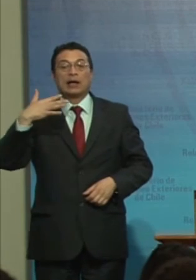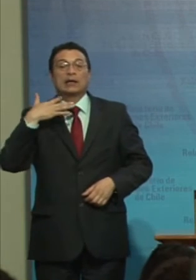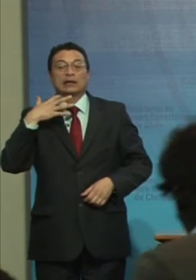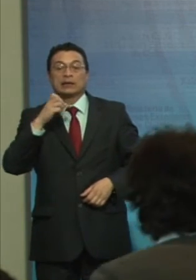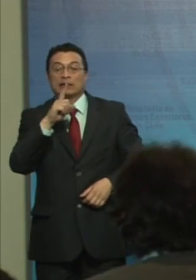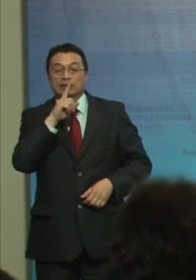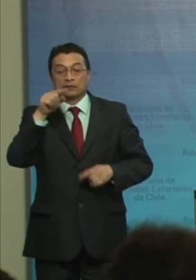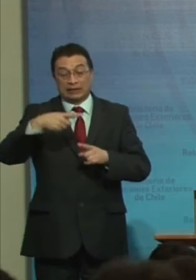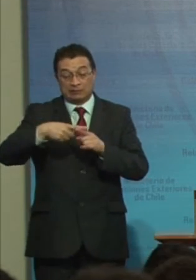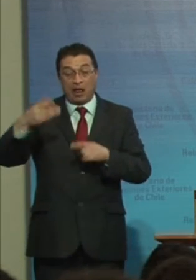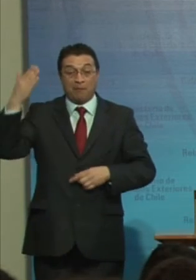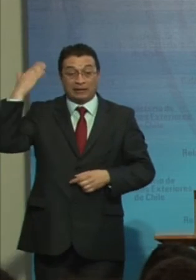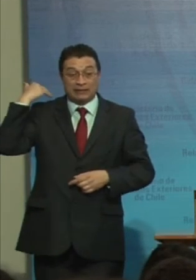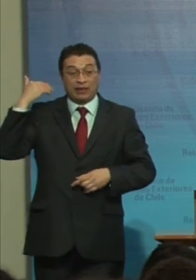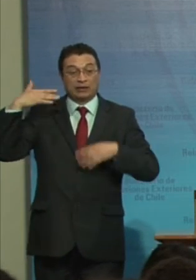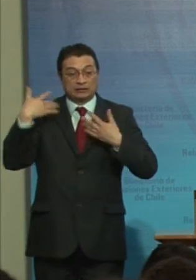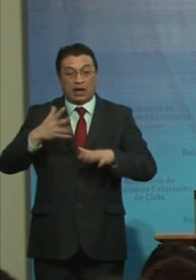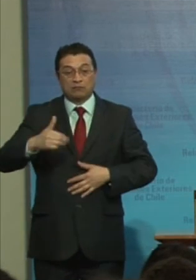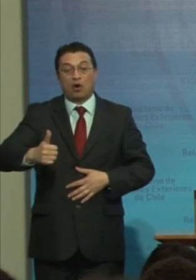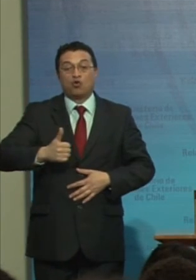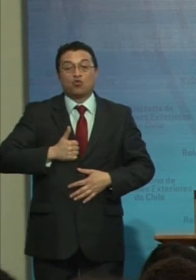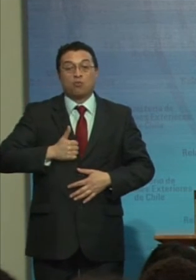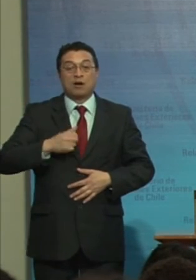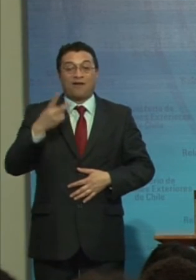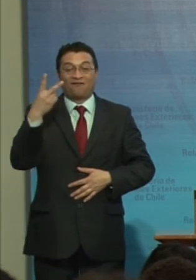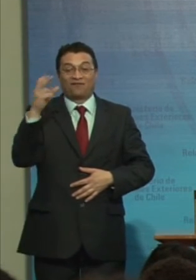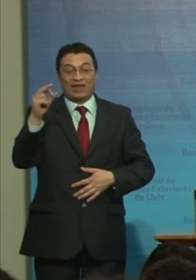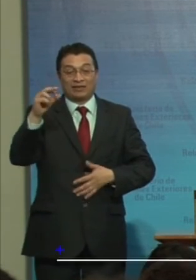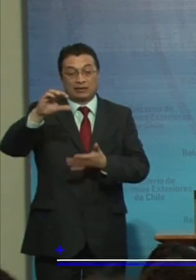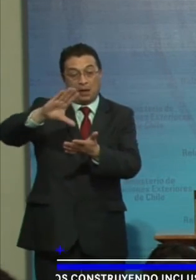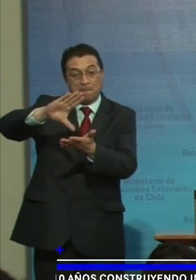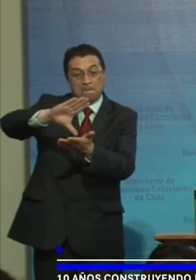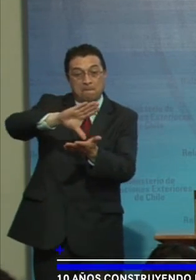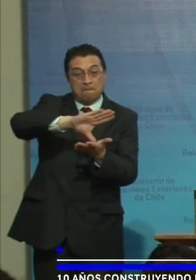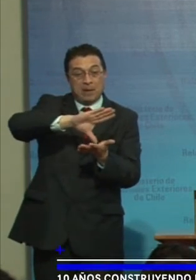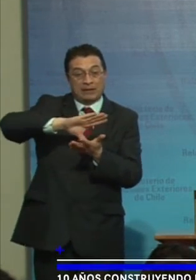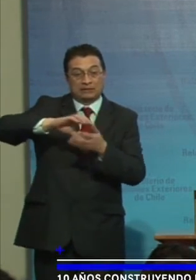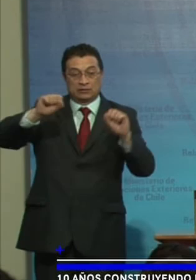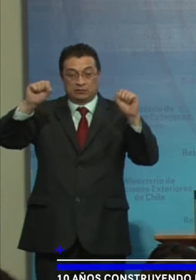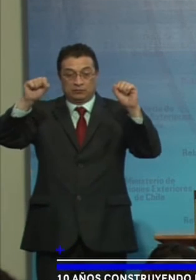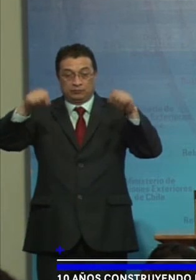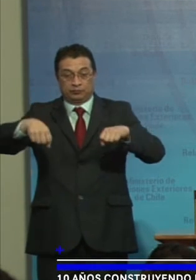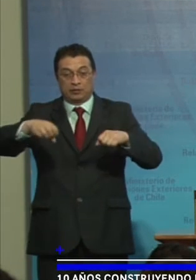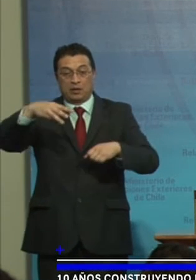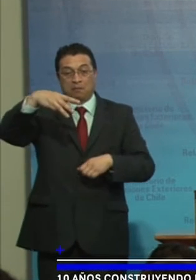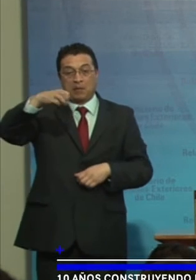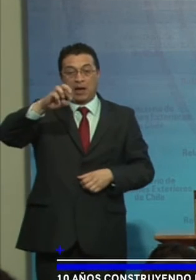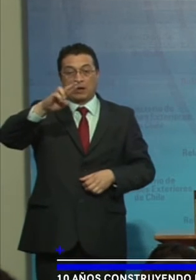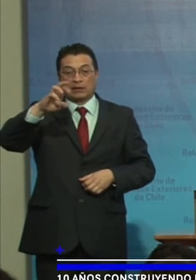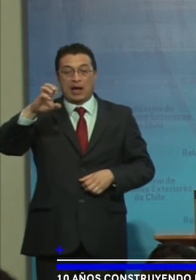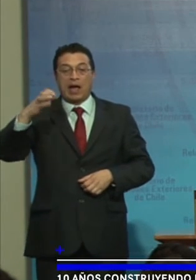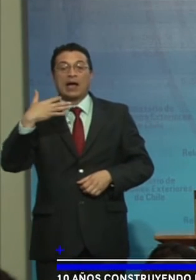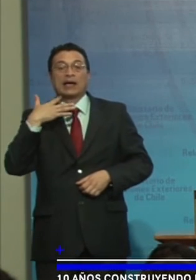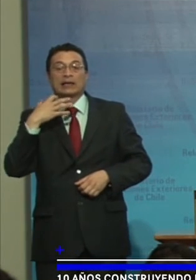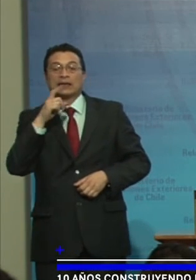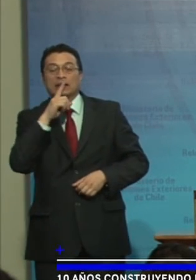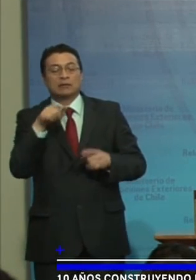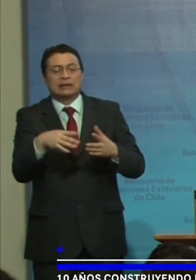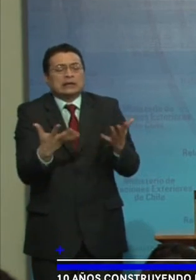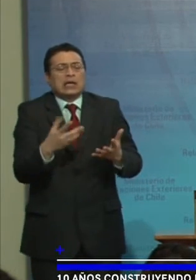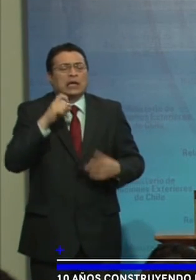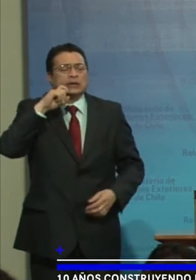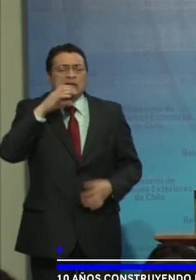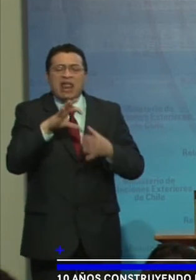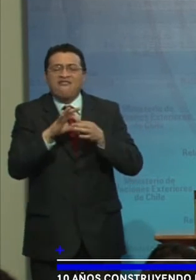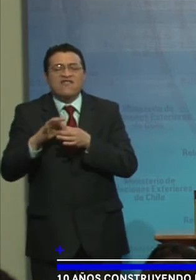pasada Se cumplieron Los 20 países Que ratificaron El tratado de Marrakech Esto que significa